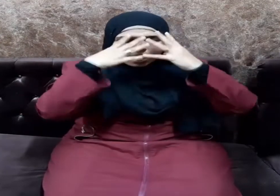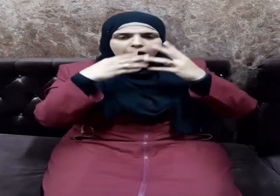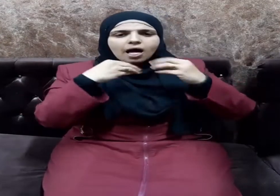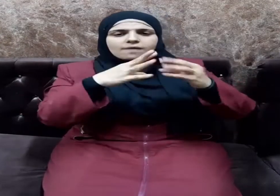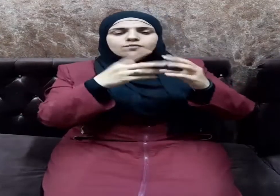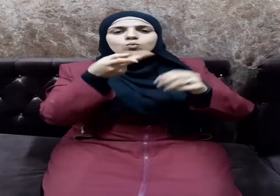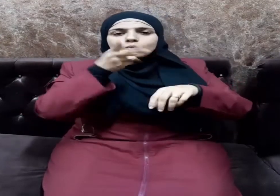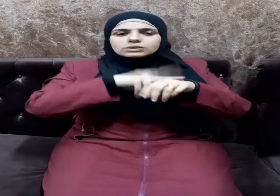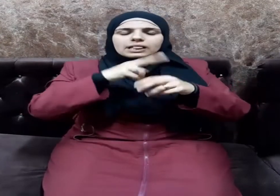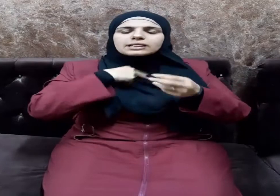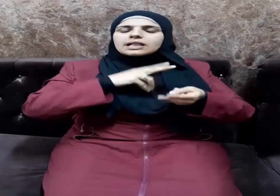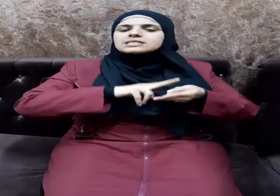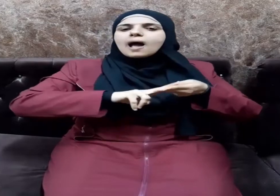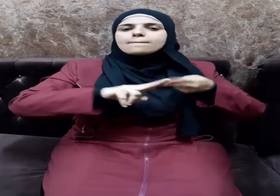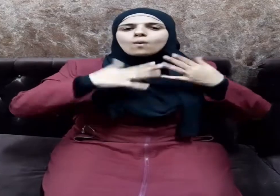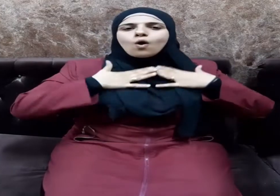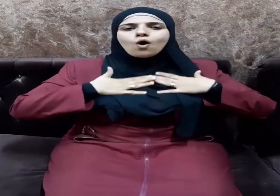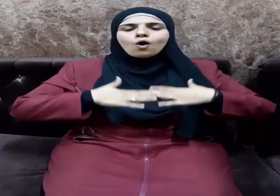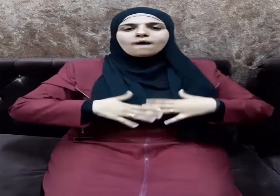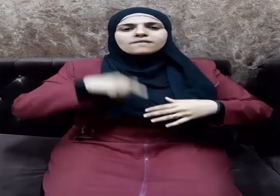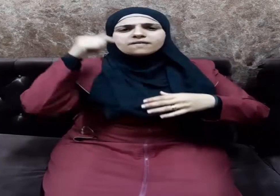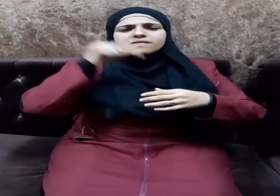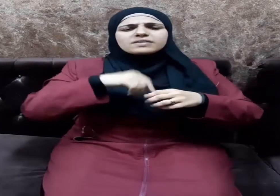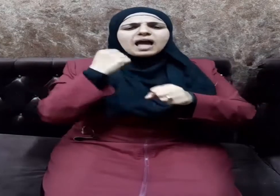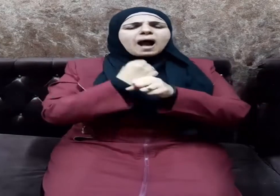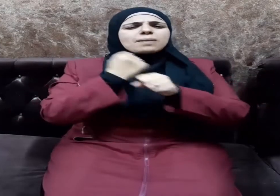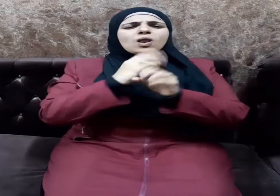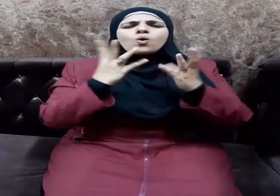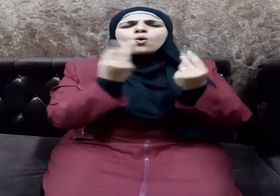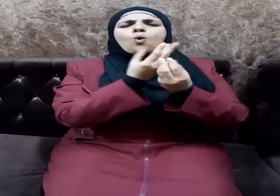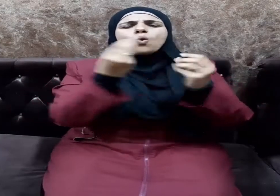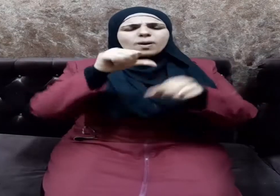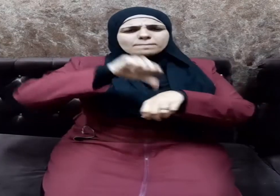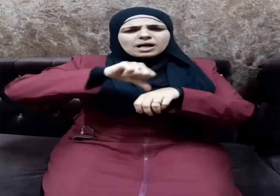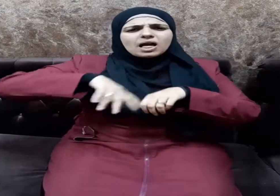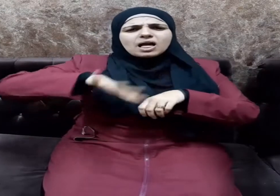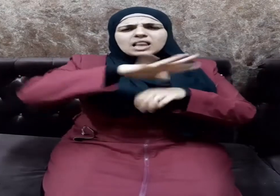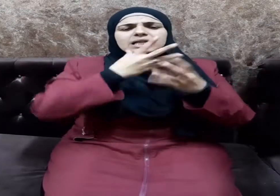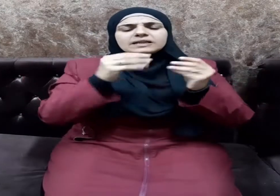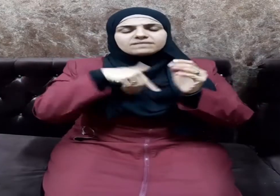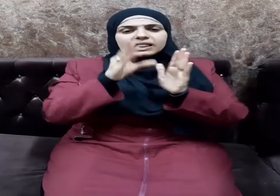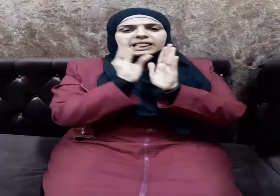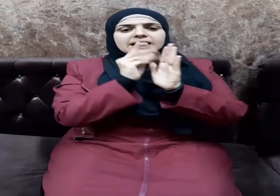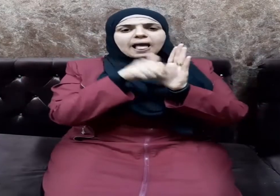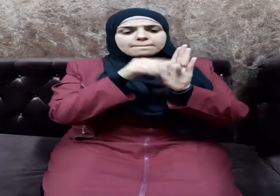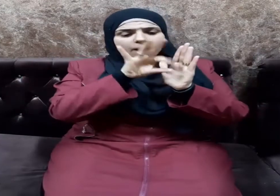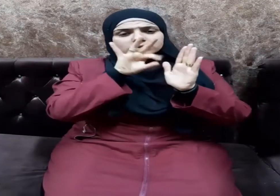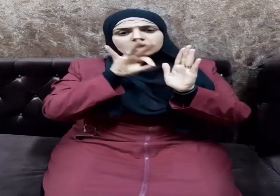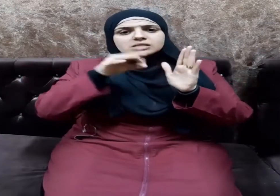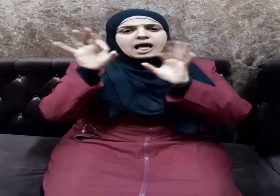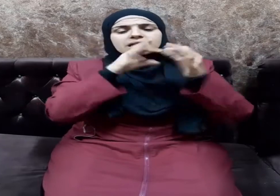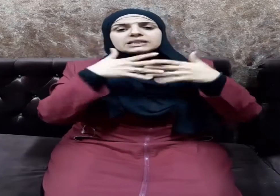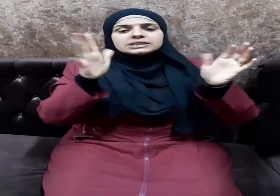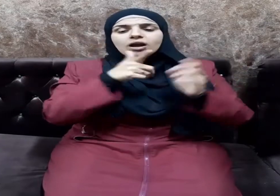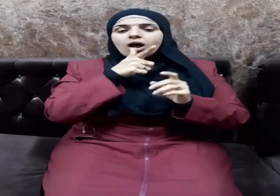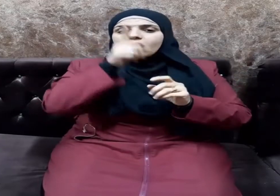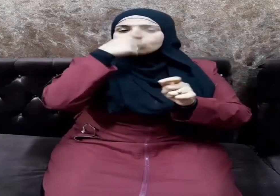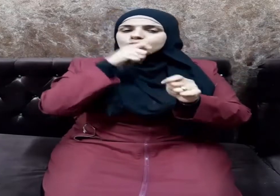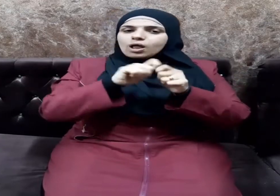والتسامح في مواضع عديدة من كتابه الكريم فقال سبحانه